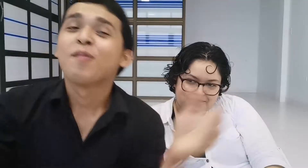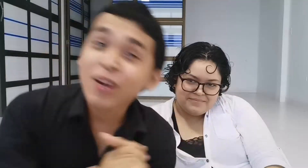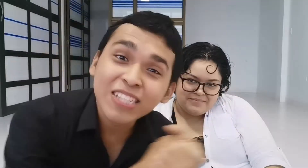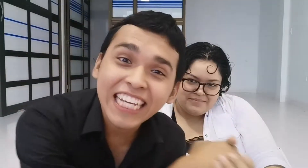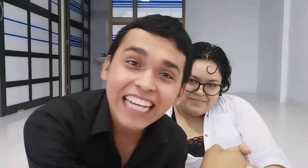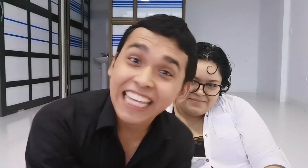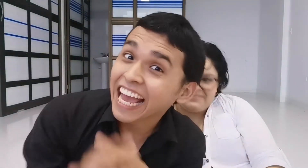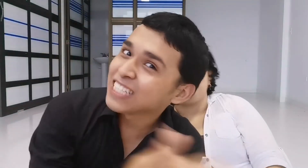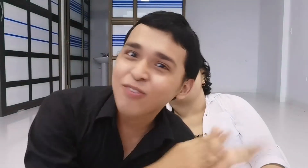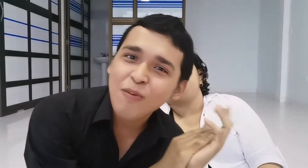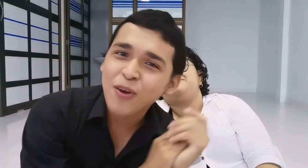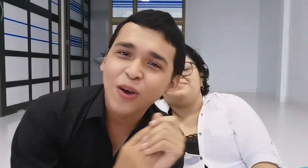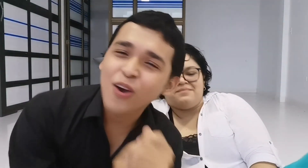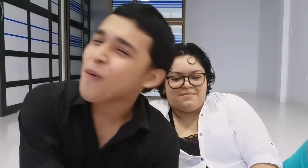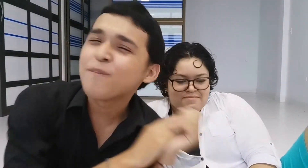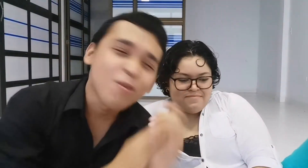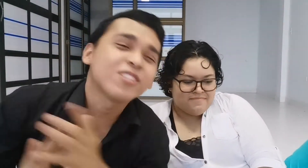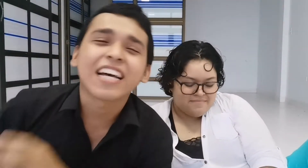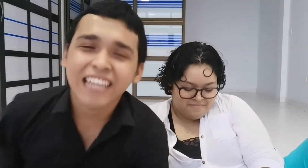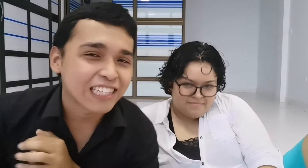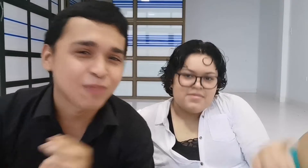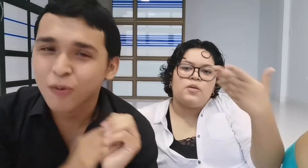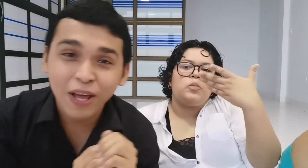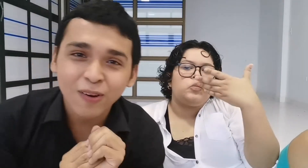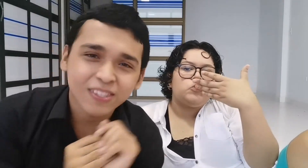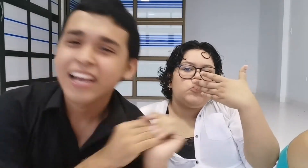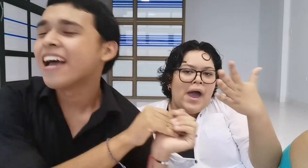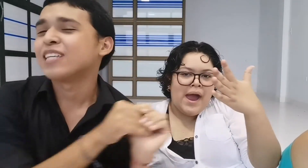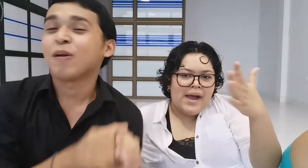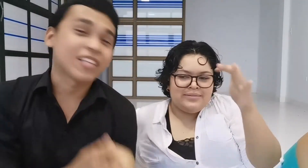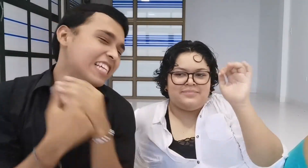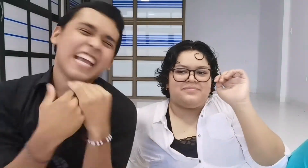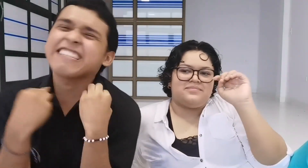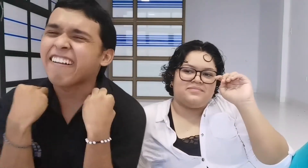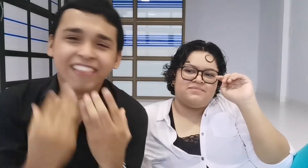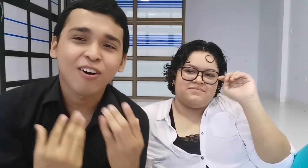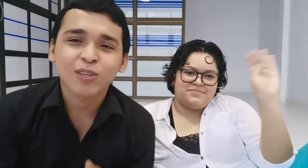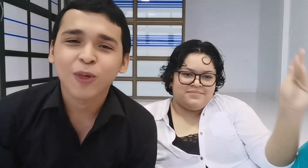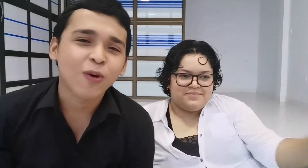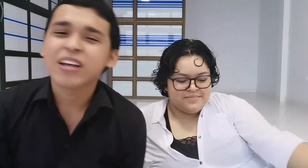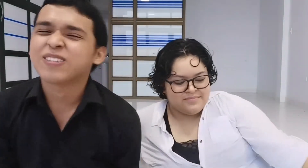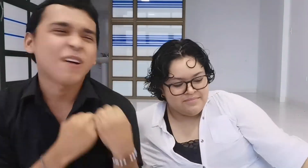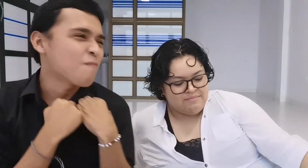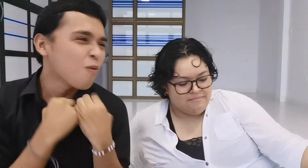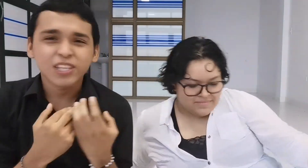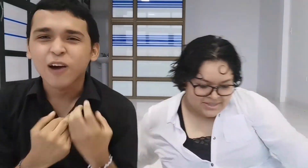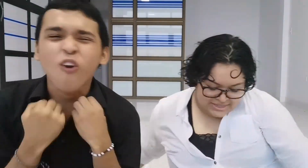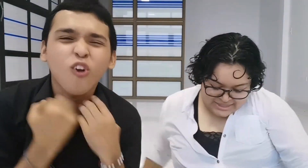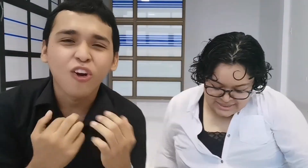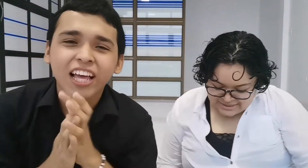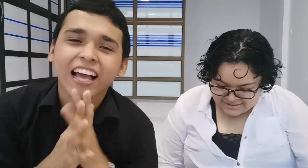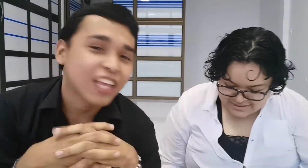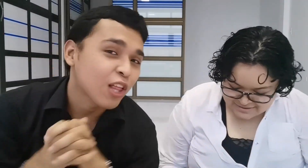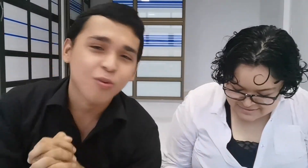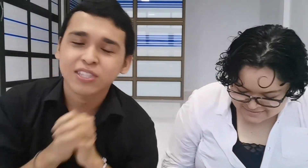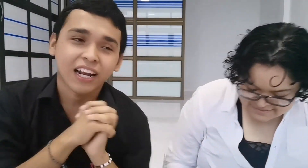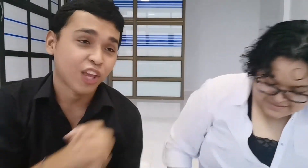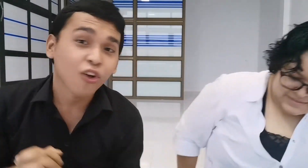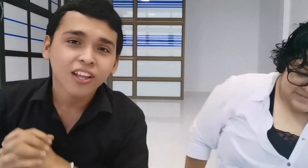Bueno chiques, este fue el video de hoy Muchas gracias por vernos Espero que les haya encantado este video, esta música folclórica de aquí de nuestra región